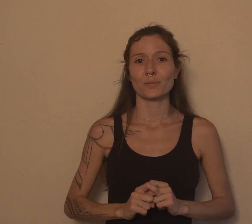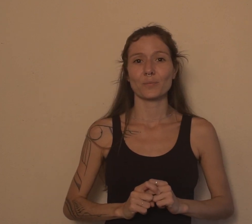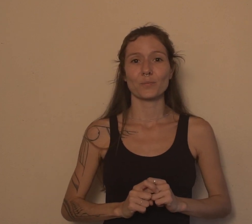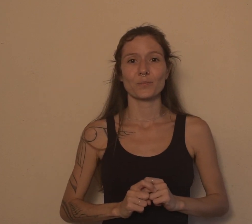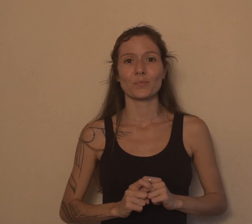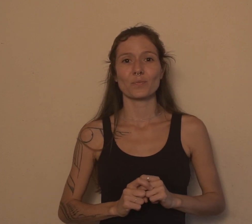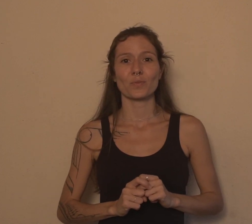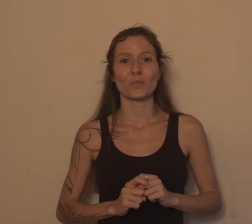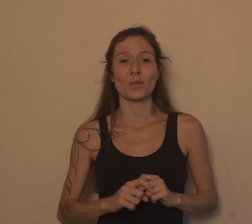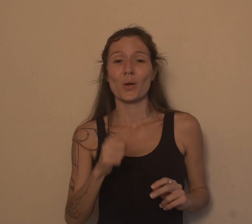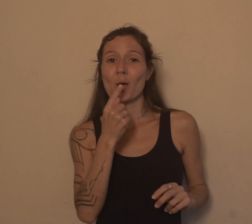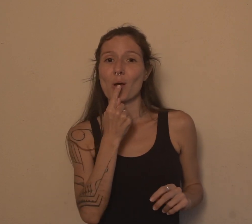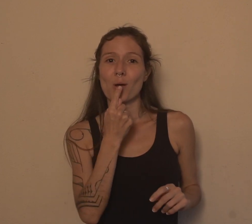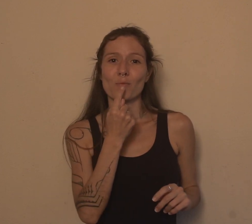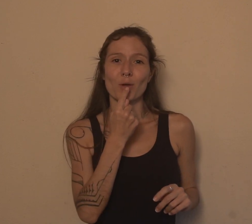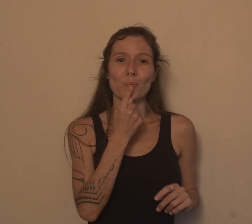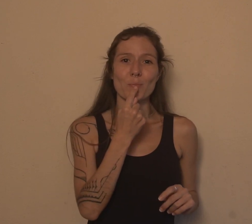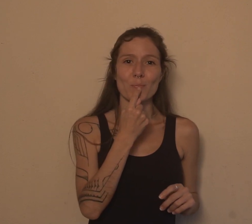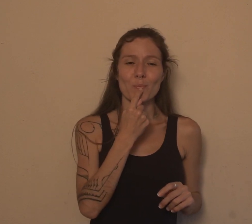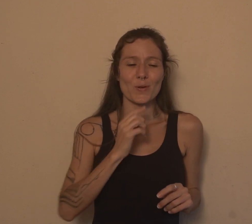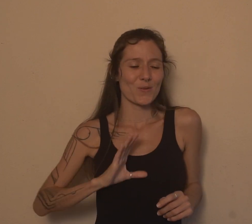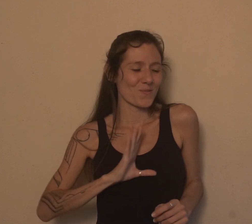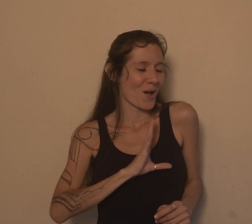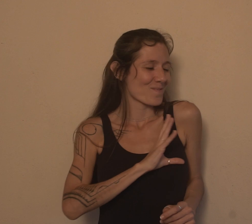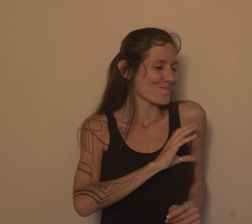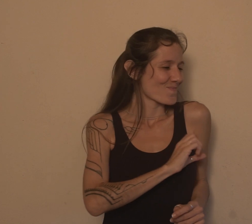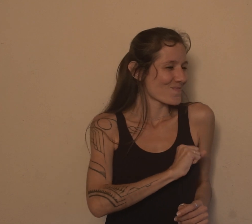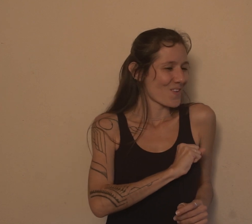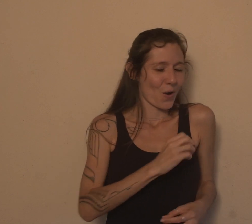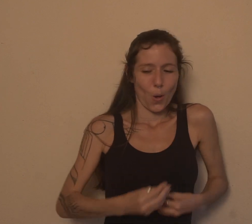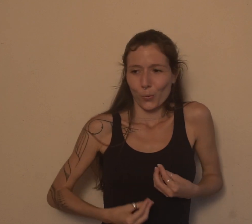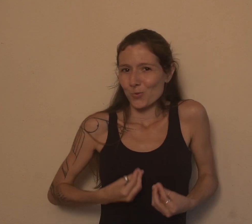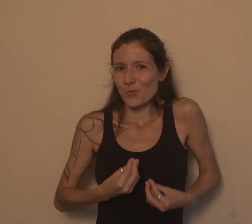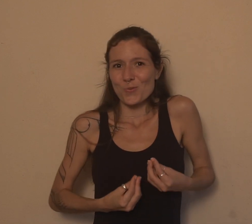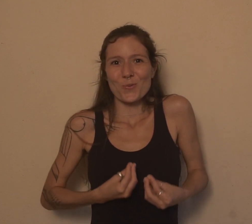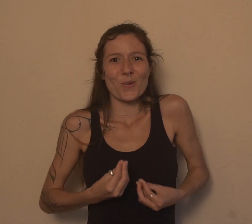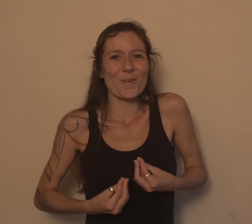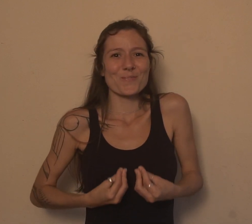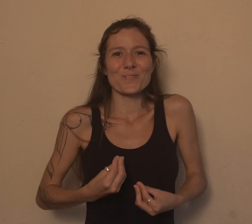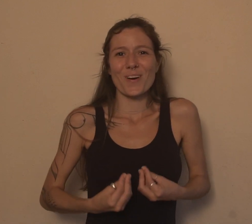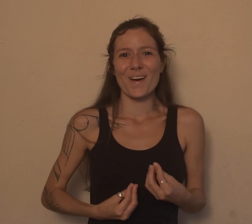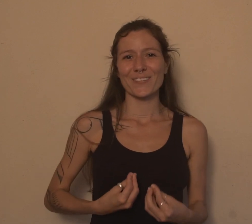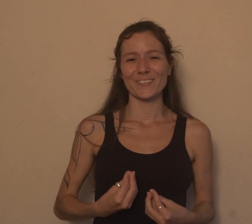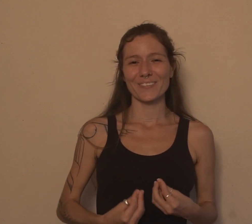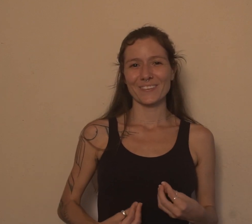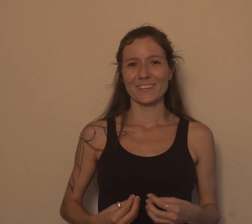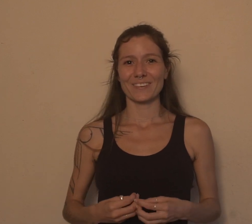vermelho, lá, ele fala com amor, a paixão, que incendeia, que é a bandeira